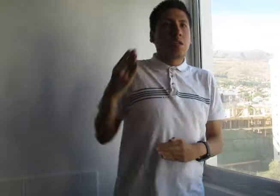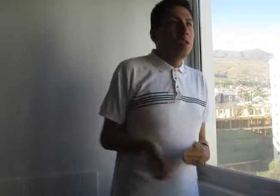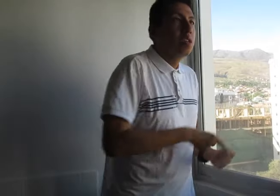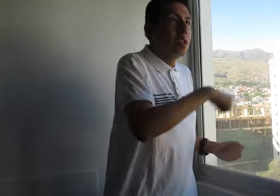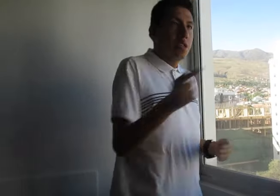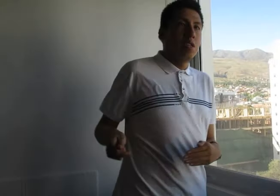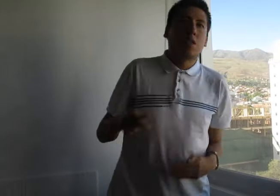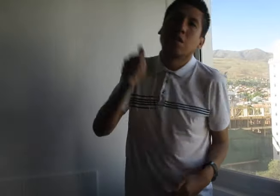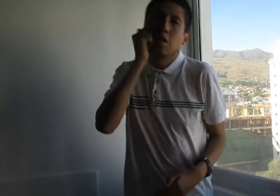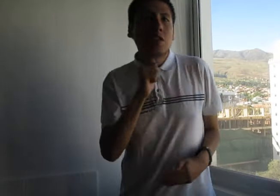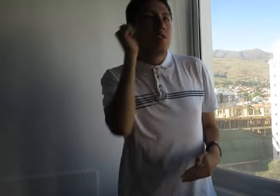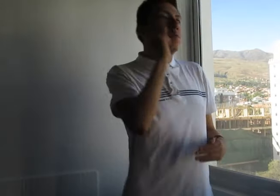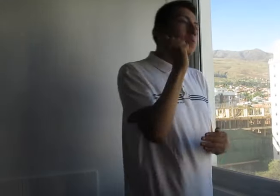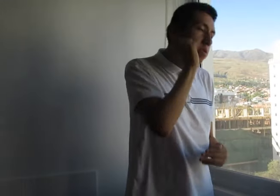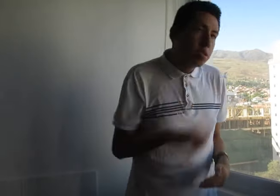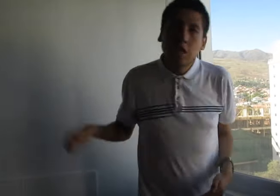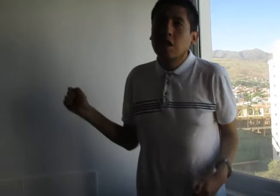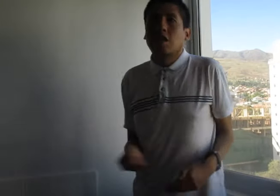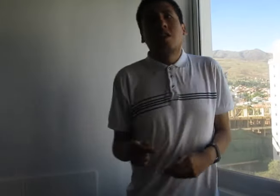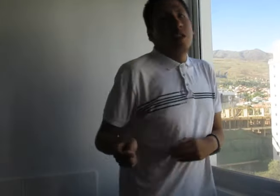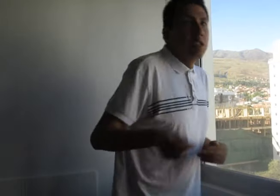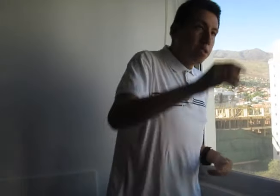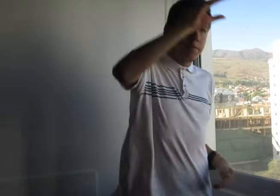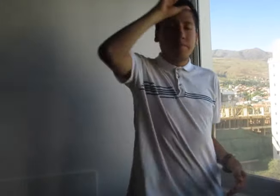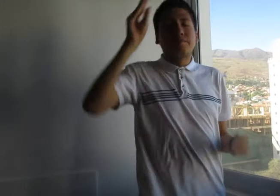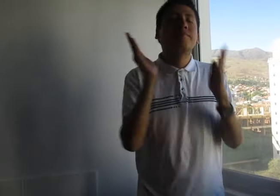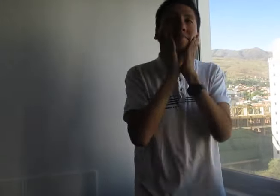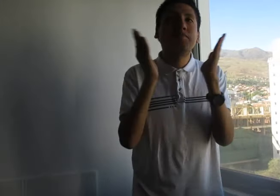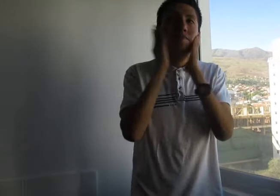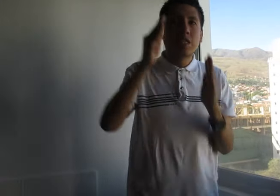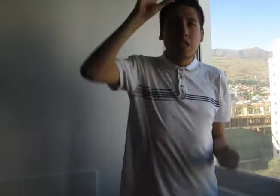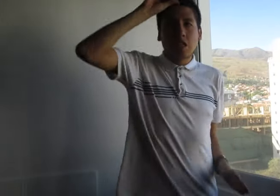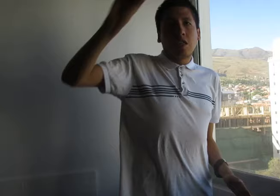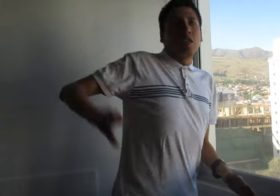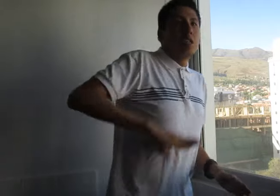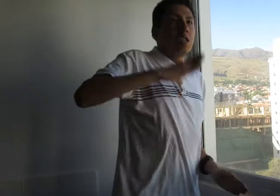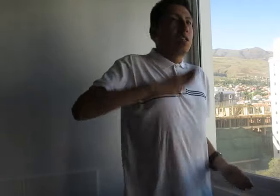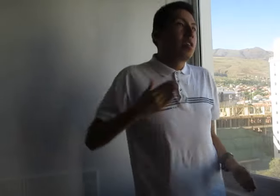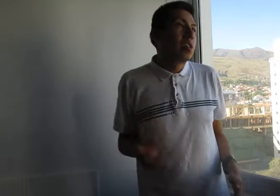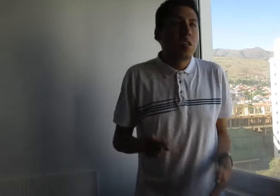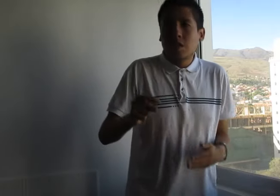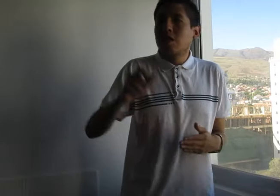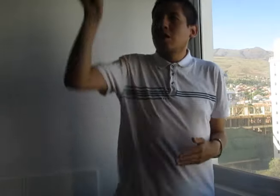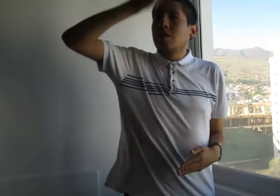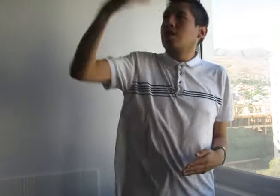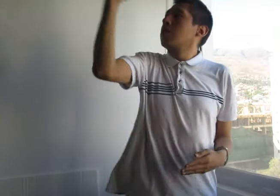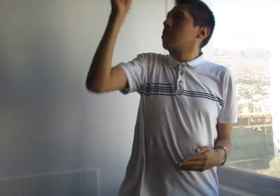día, te agradezco Señor en su nación, te